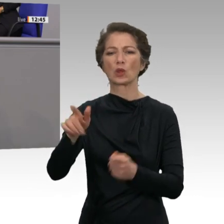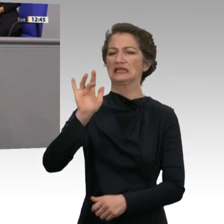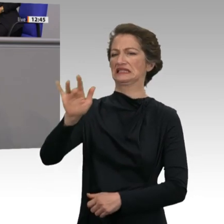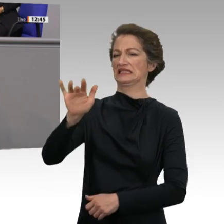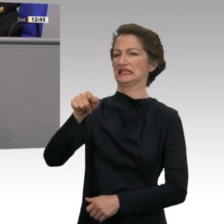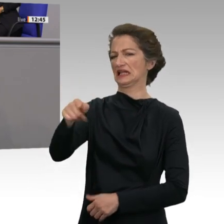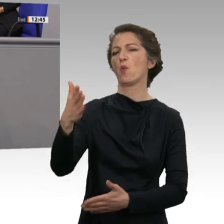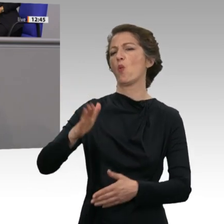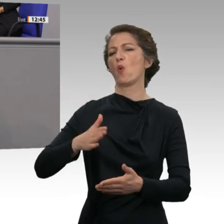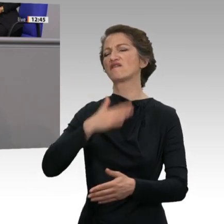Beispiel.